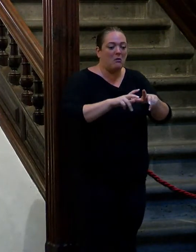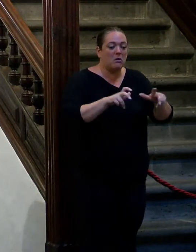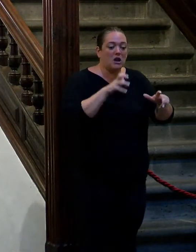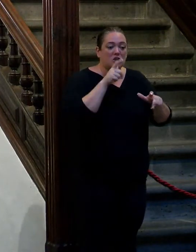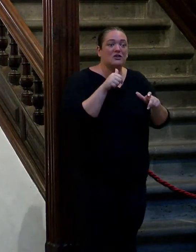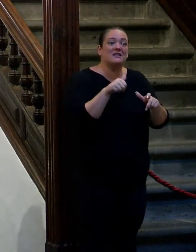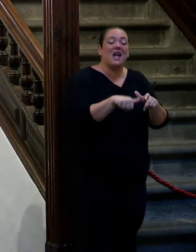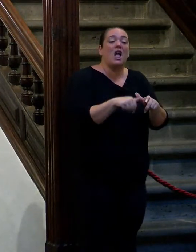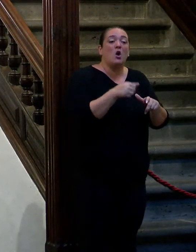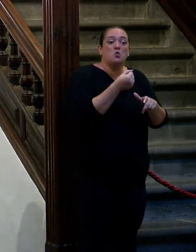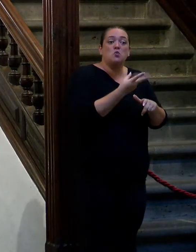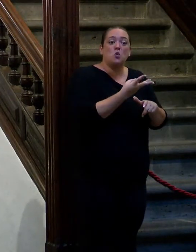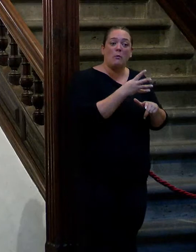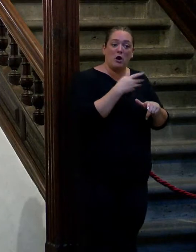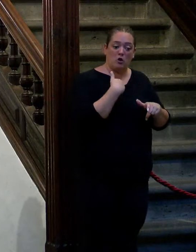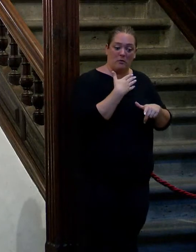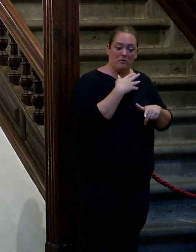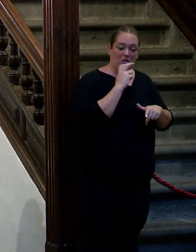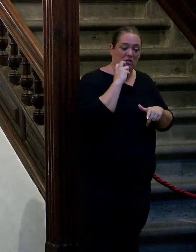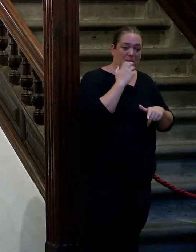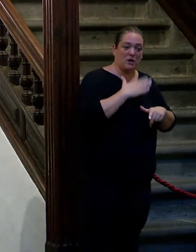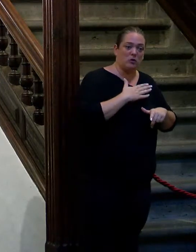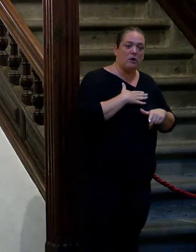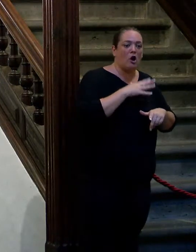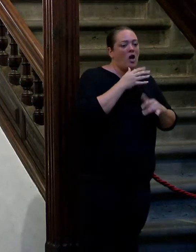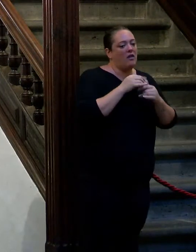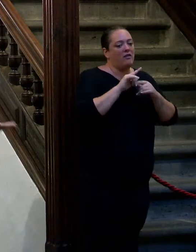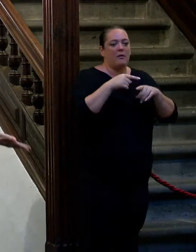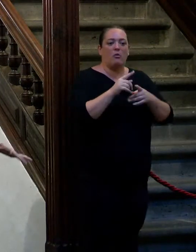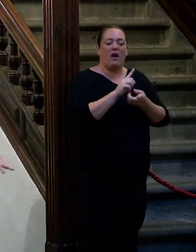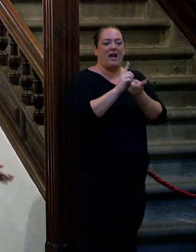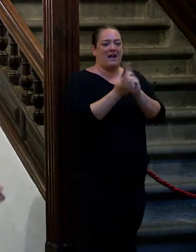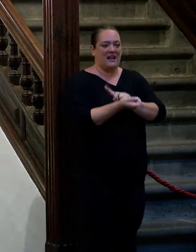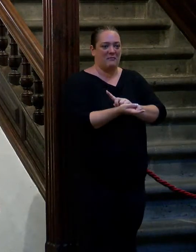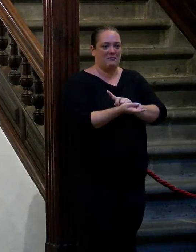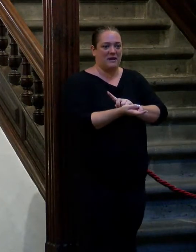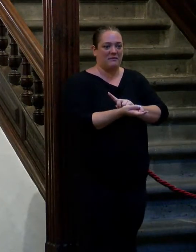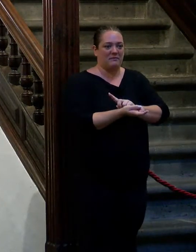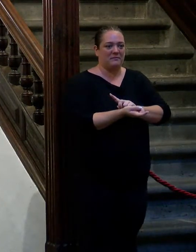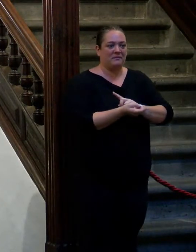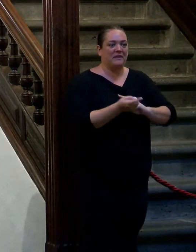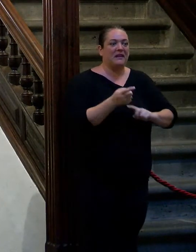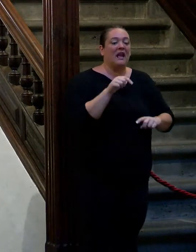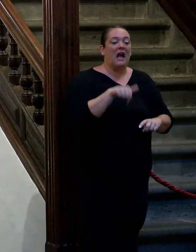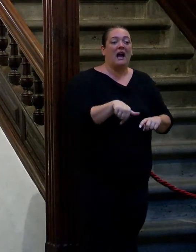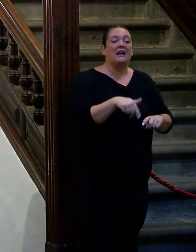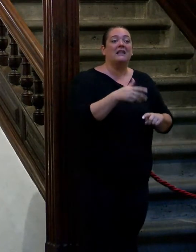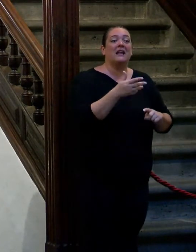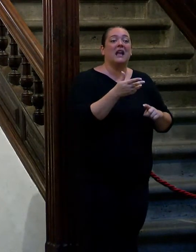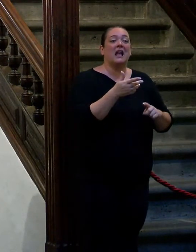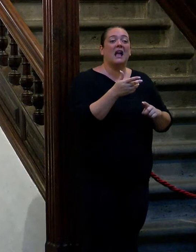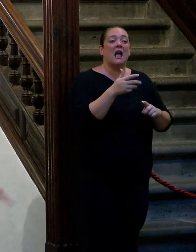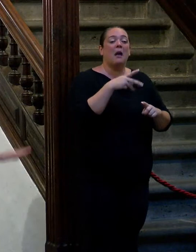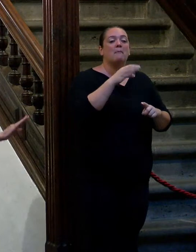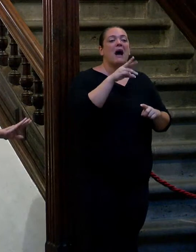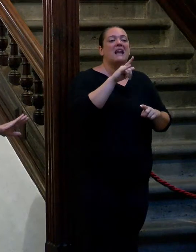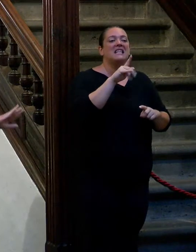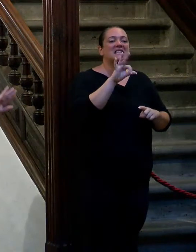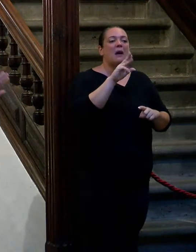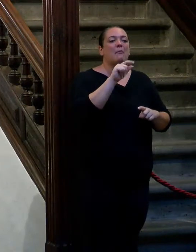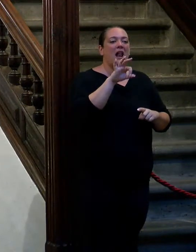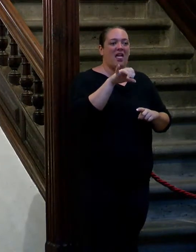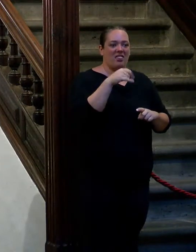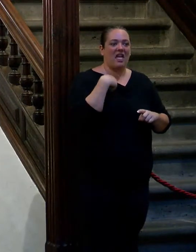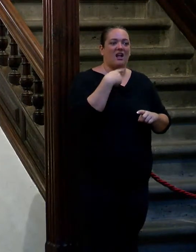número a tener otro yo iba a bueno vamos de hecho Pedro lo pone el actor de Mi Secreto lo pone en Marisa Paredes hay muchas